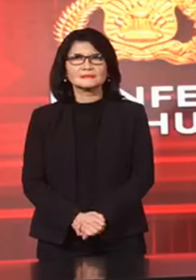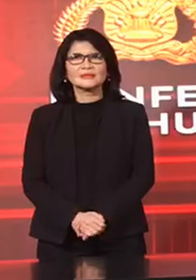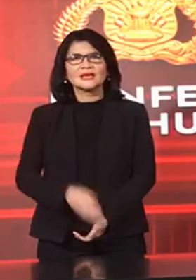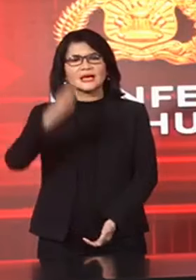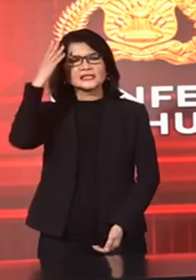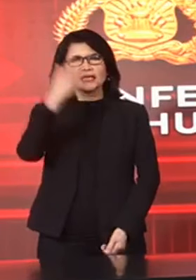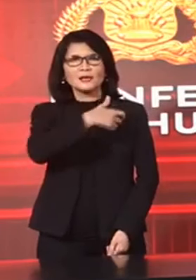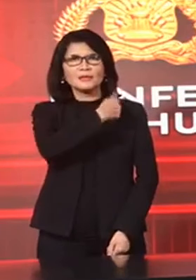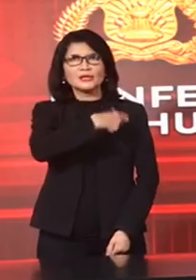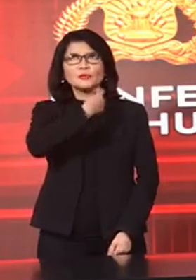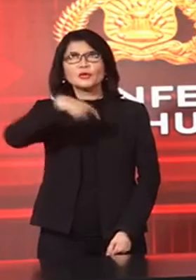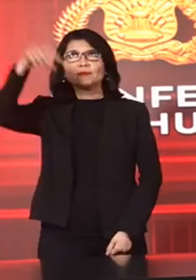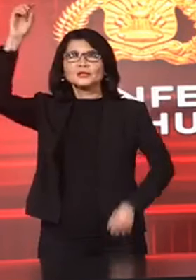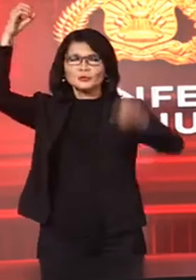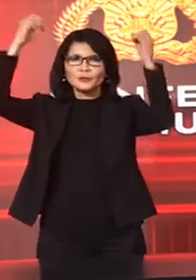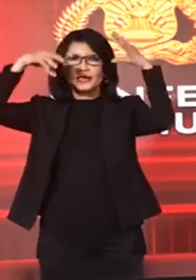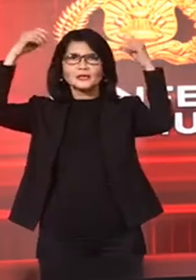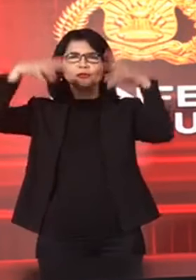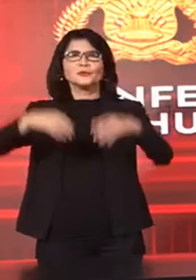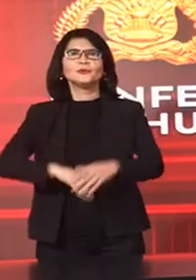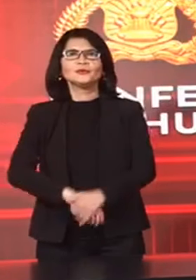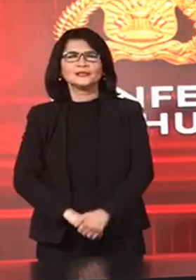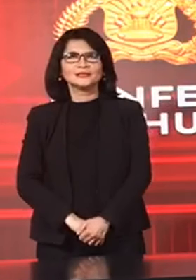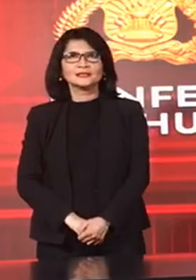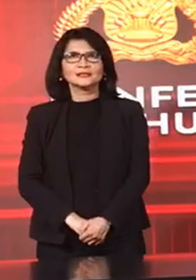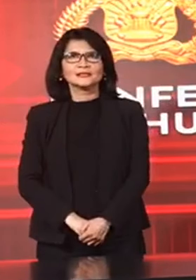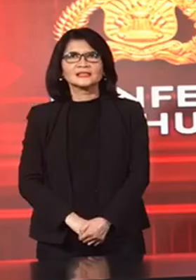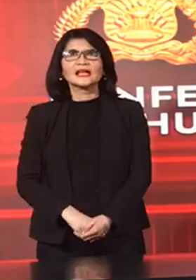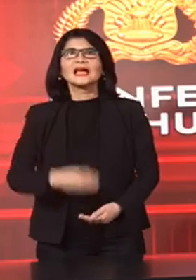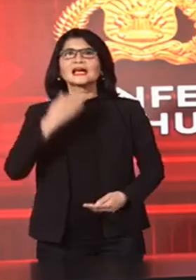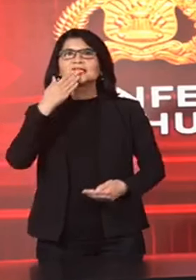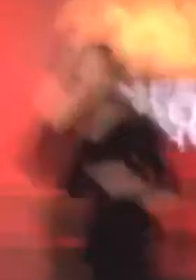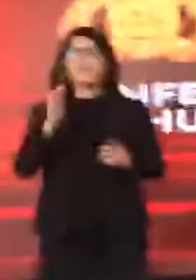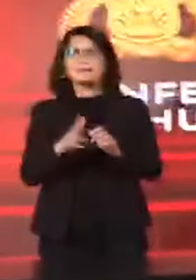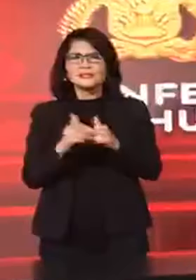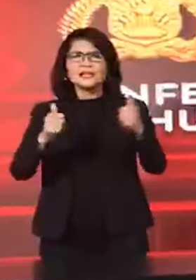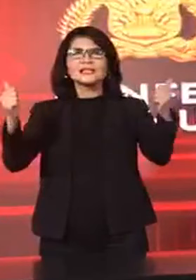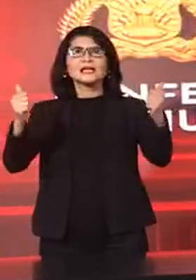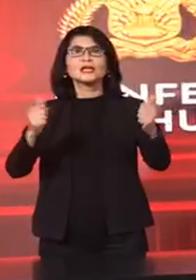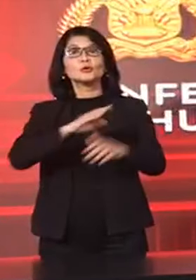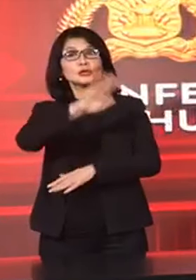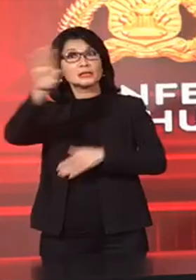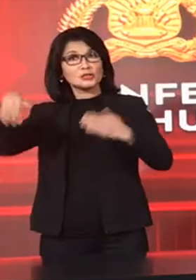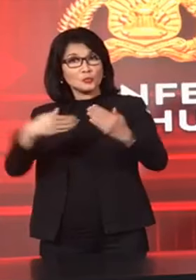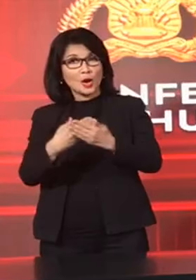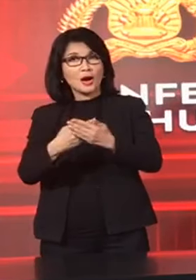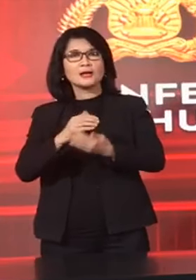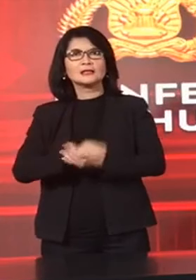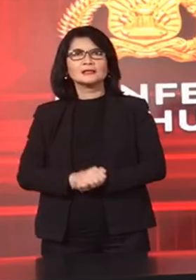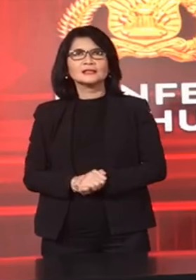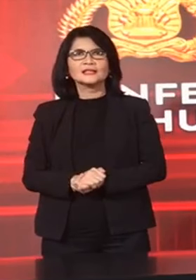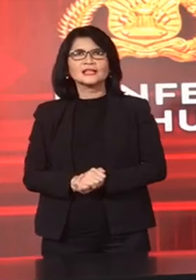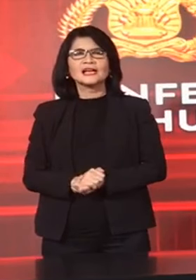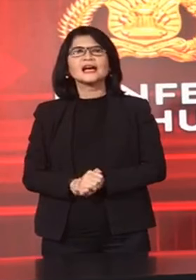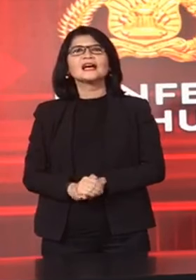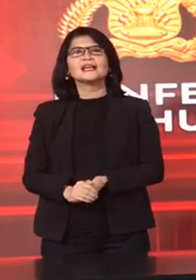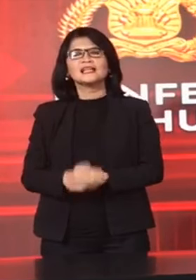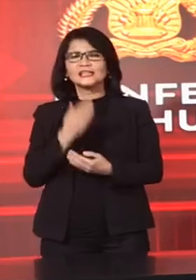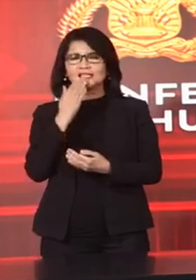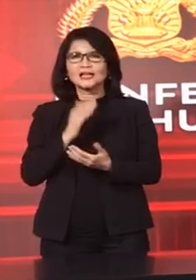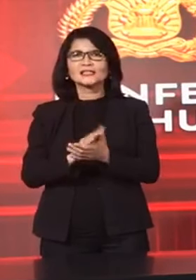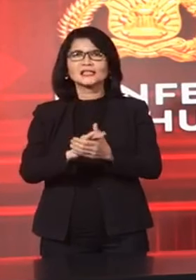Assalamualaikum warahmatullahi wabarakatuh Salam sejahtera Untuk kita sekalian Salam